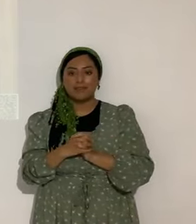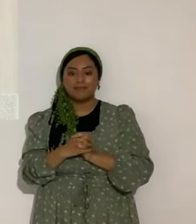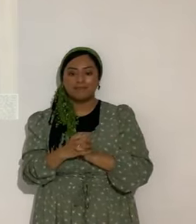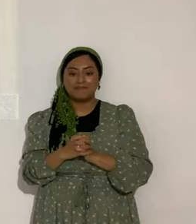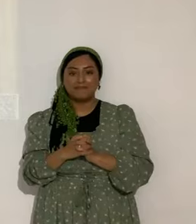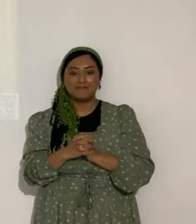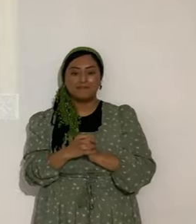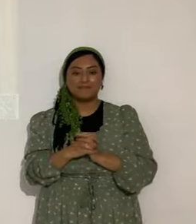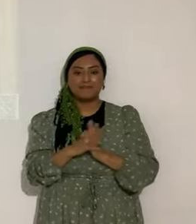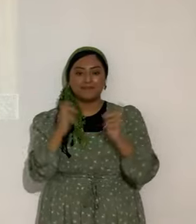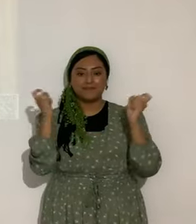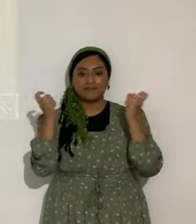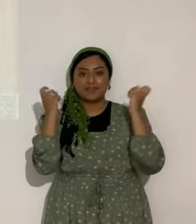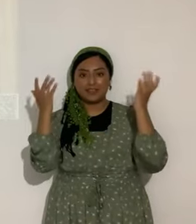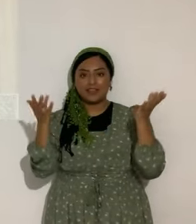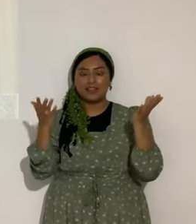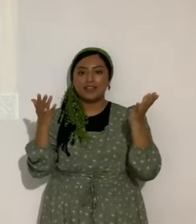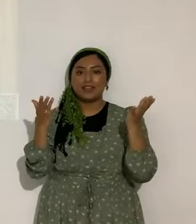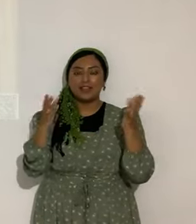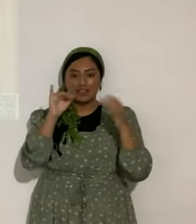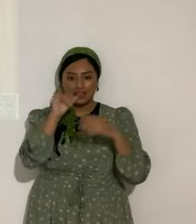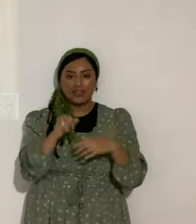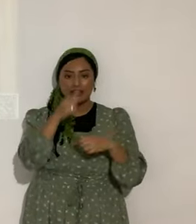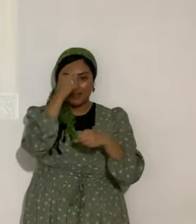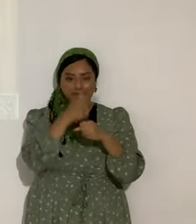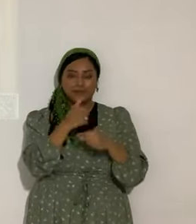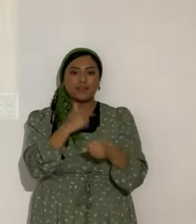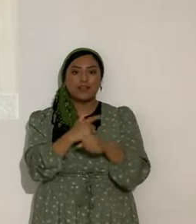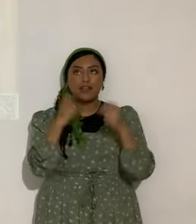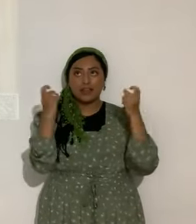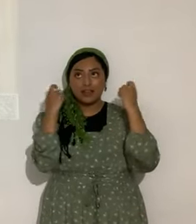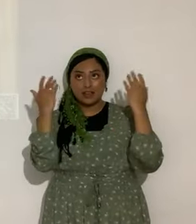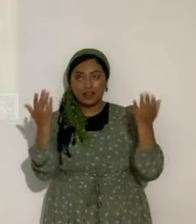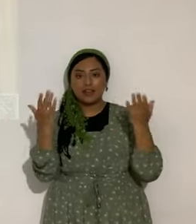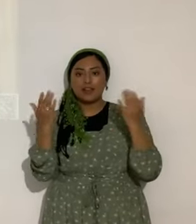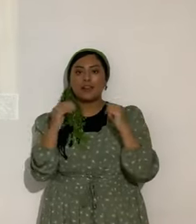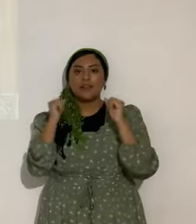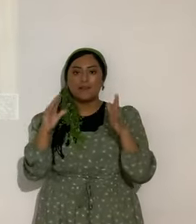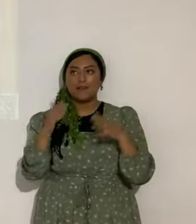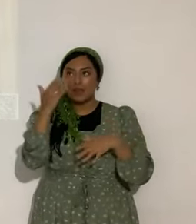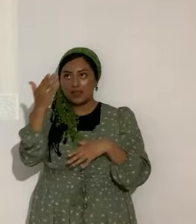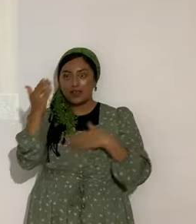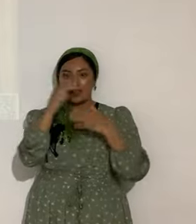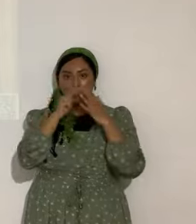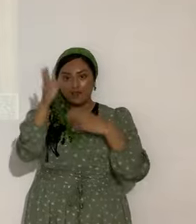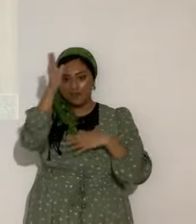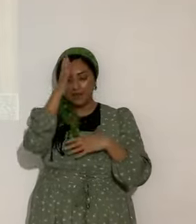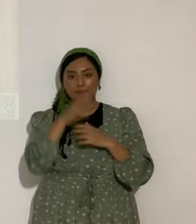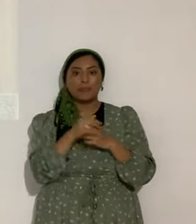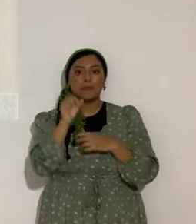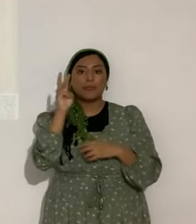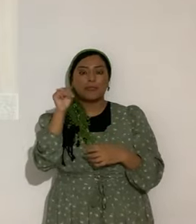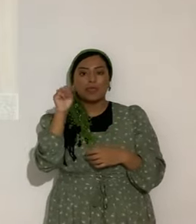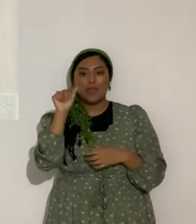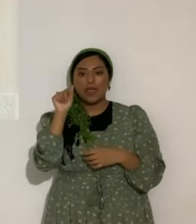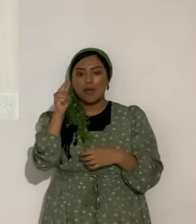Aleluya. Sí. Sí. Hermanos. Aleluya. Bendito. Es el abacados. Entonces. Mateo 17.20.